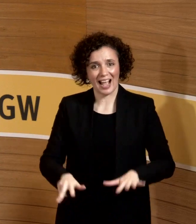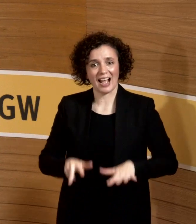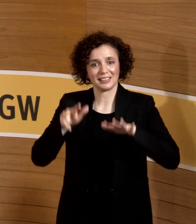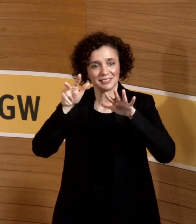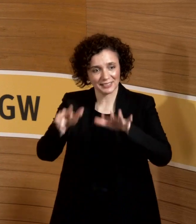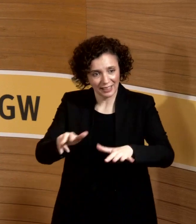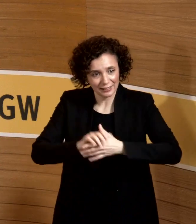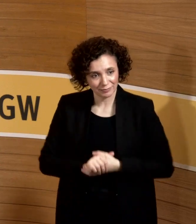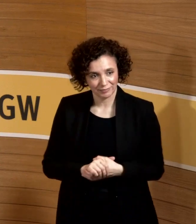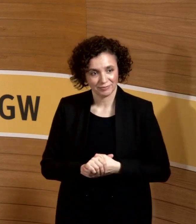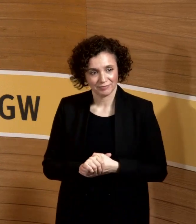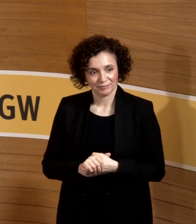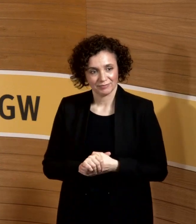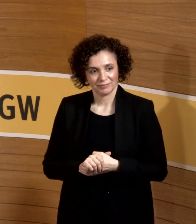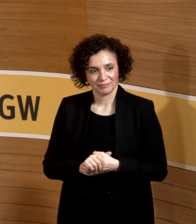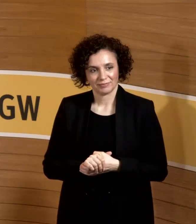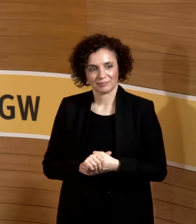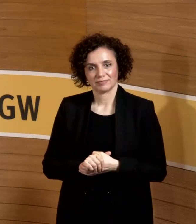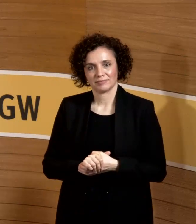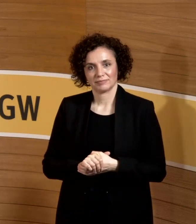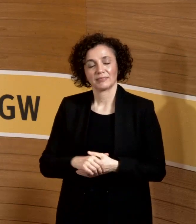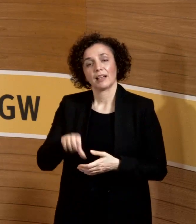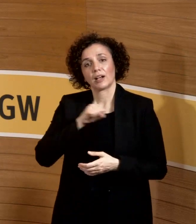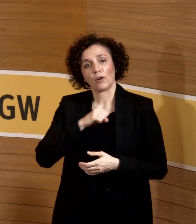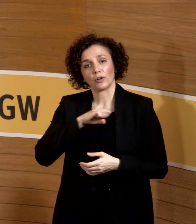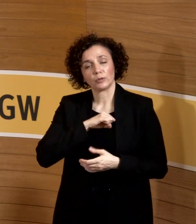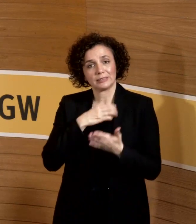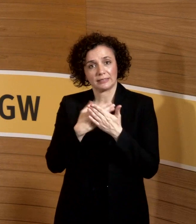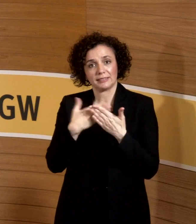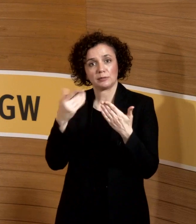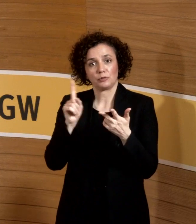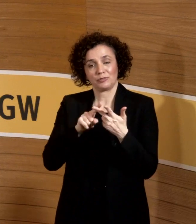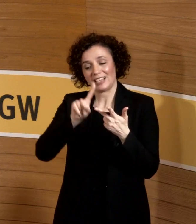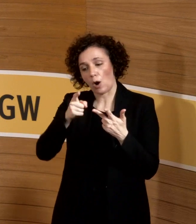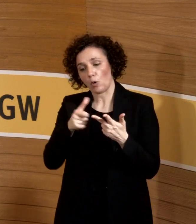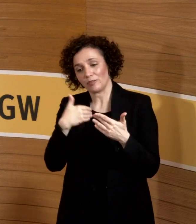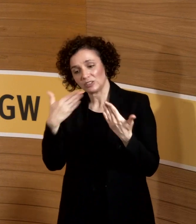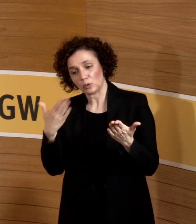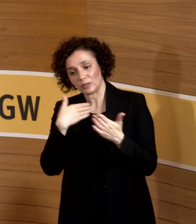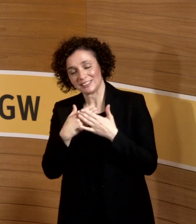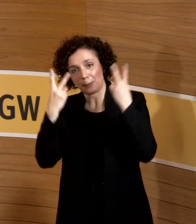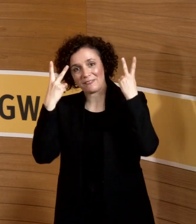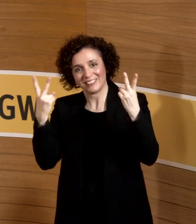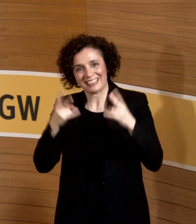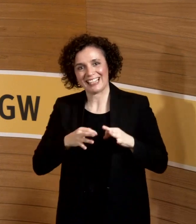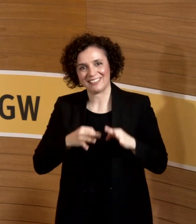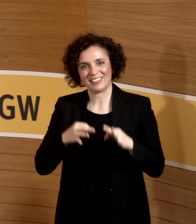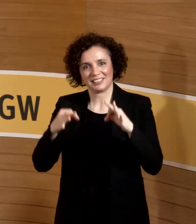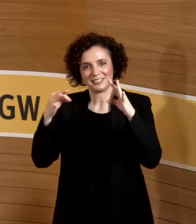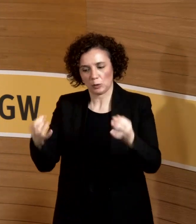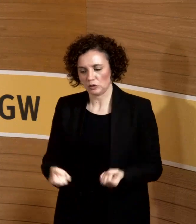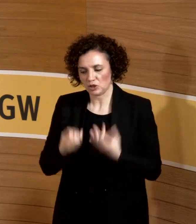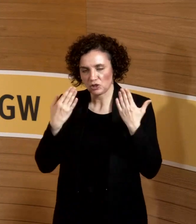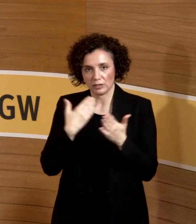auch um 10 bis 12, sodass wir da ein relevantes Infektionsgeschehen haben. Und das sind die drei Immunitäten, die wir